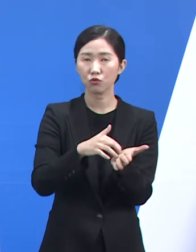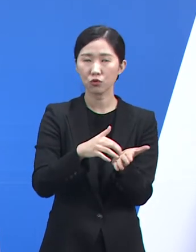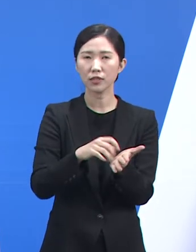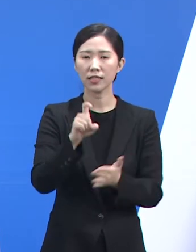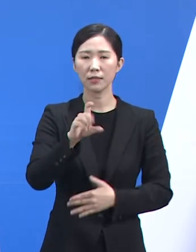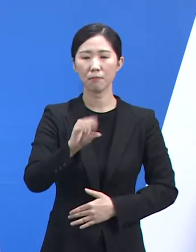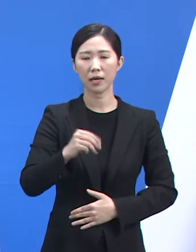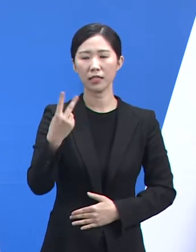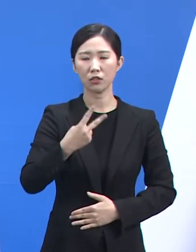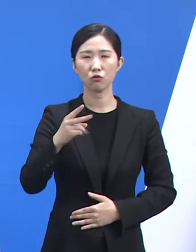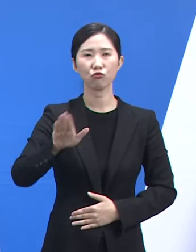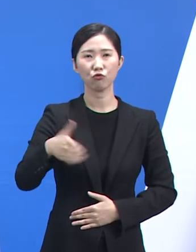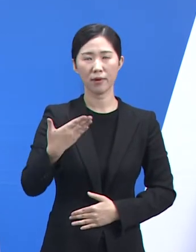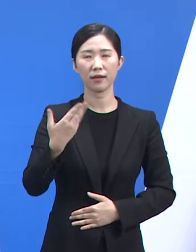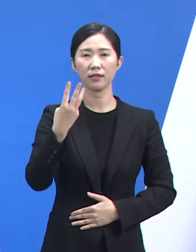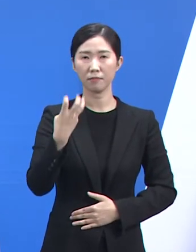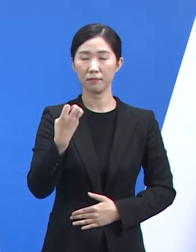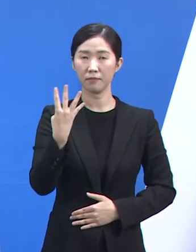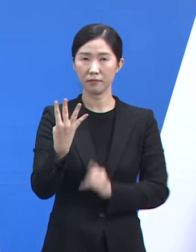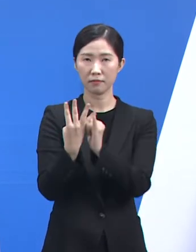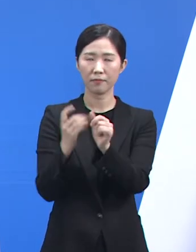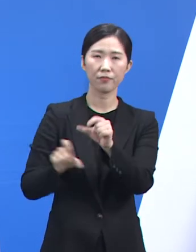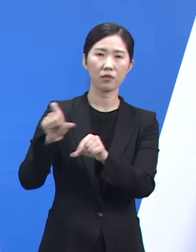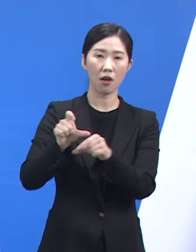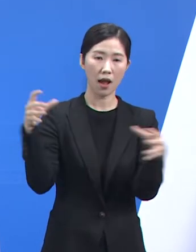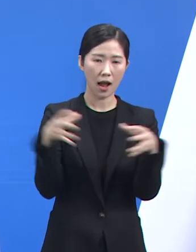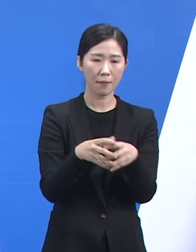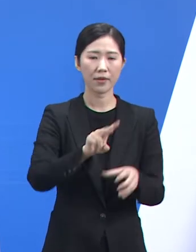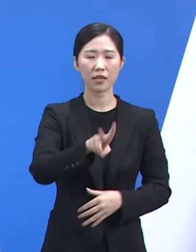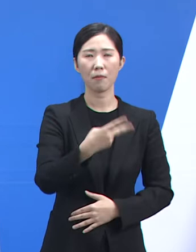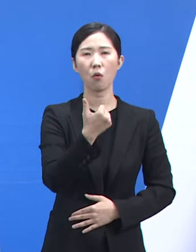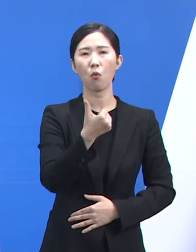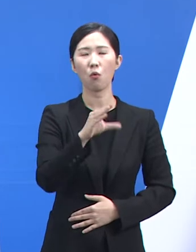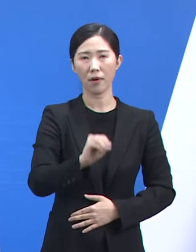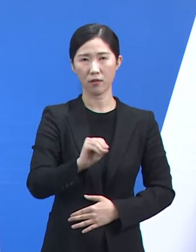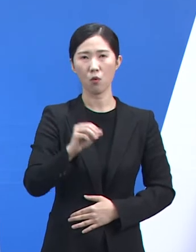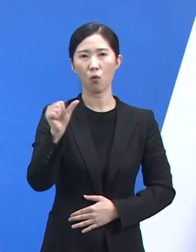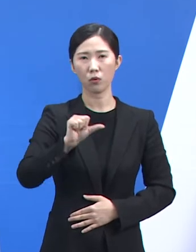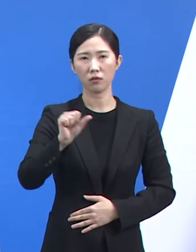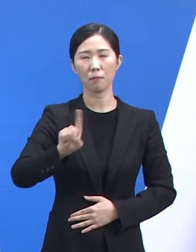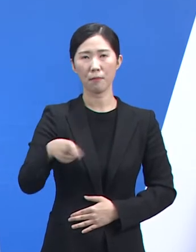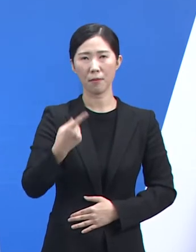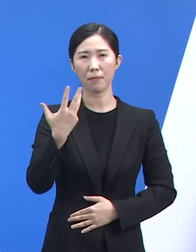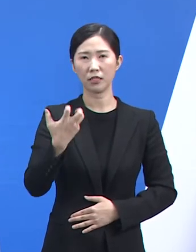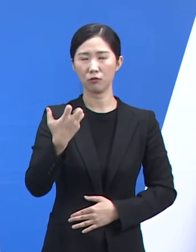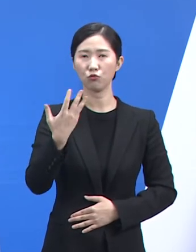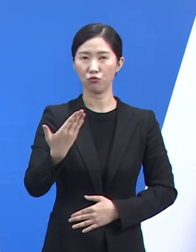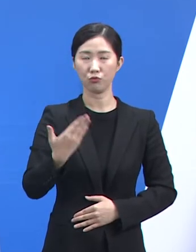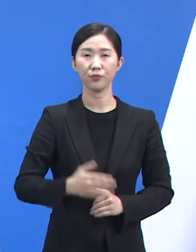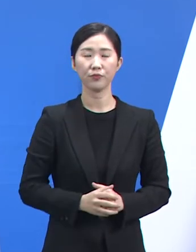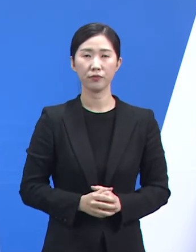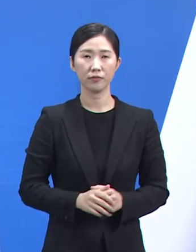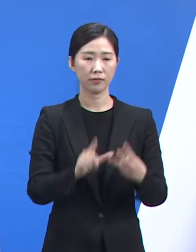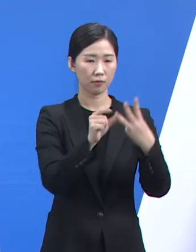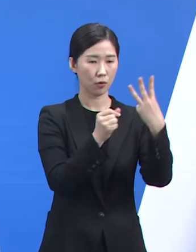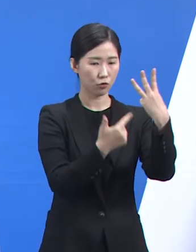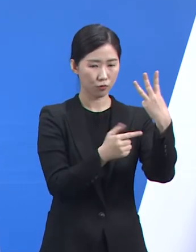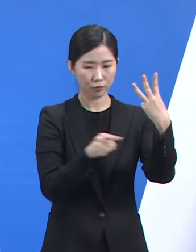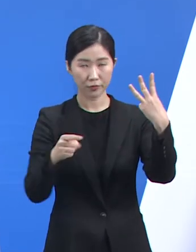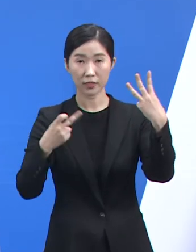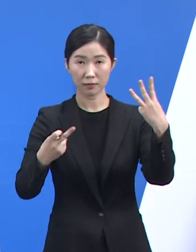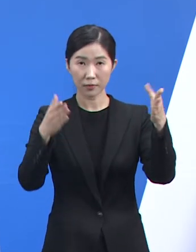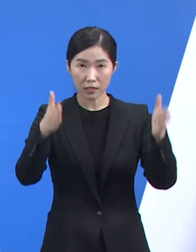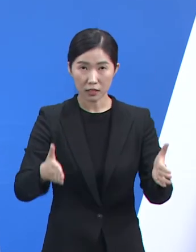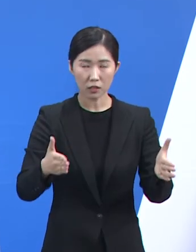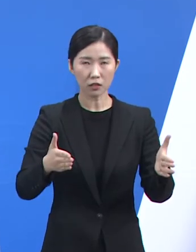2984명 증가한 205만 5186명입니다. 3월 6일부터 3월 12일까지 한